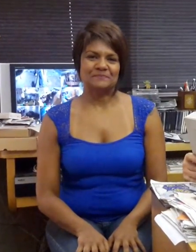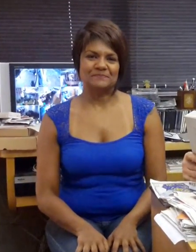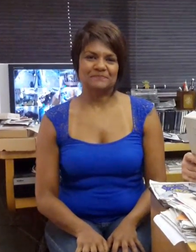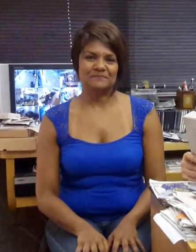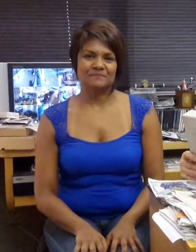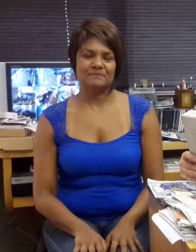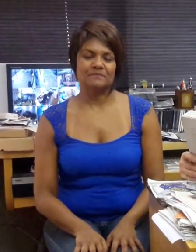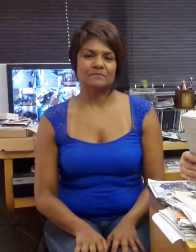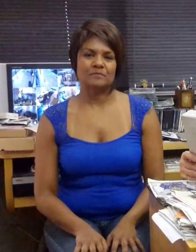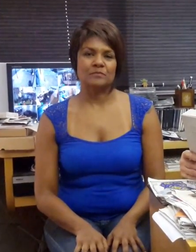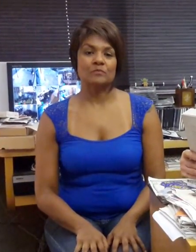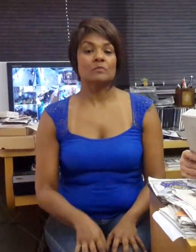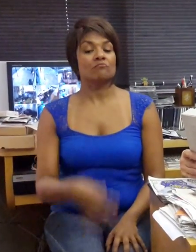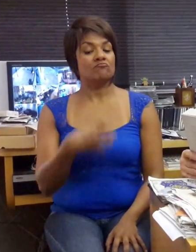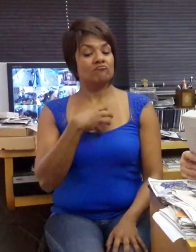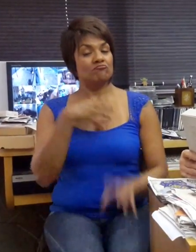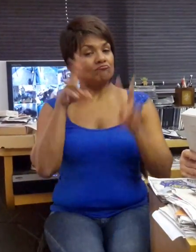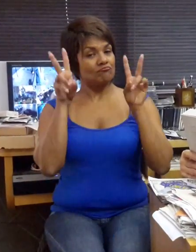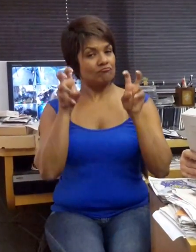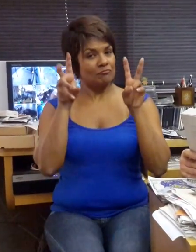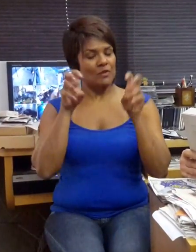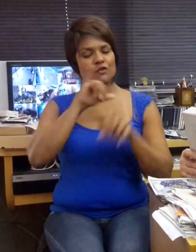Síndrome de Jack Palance